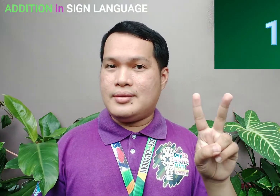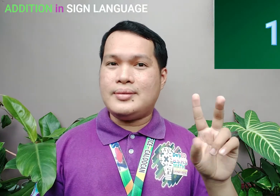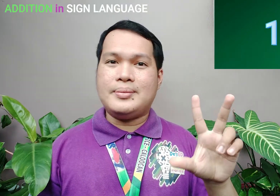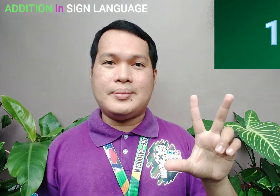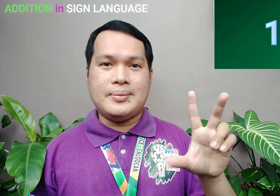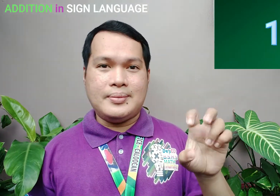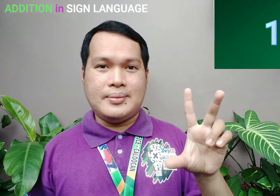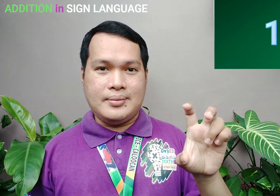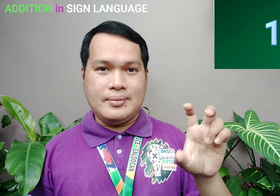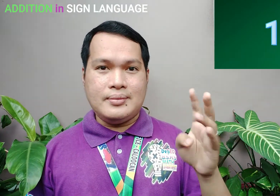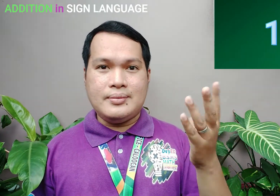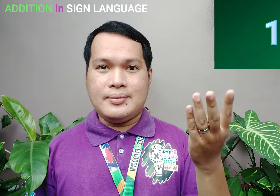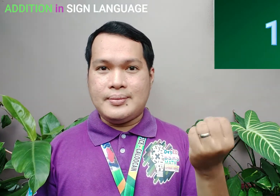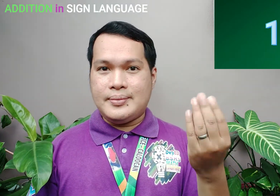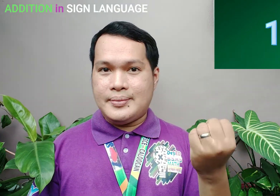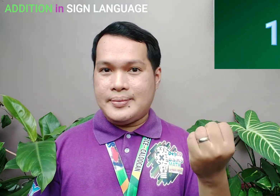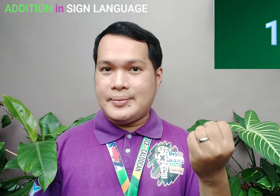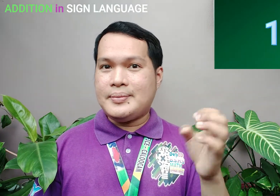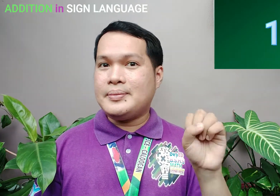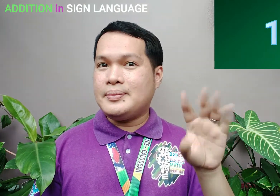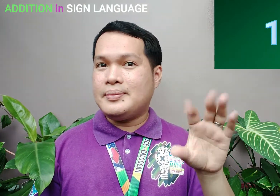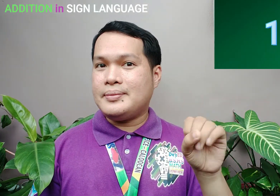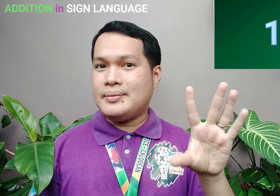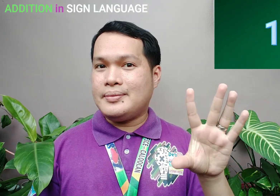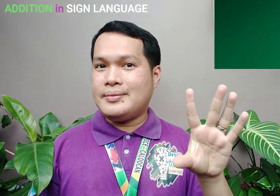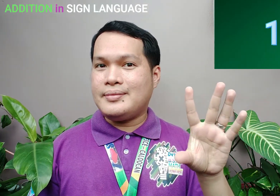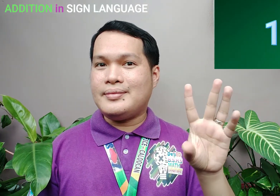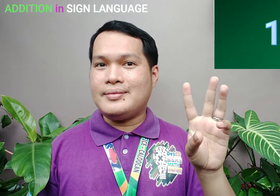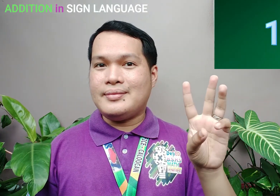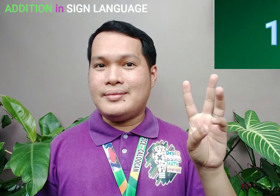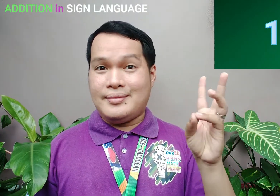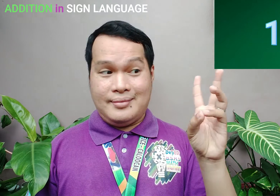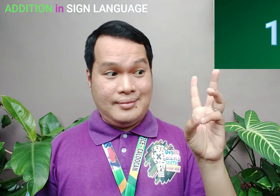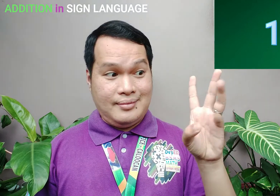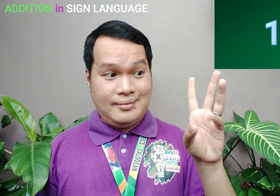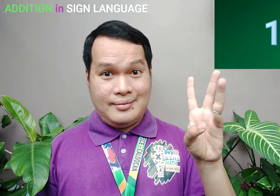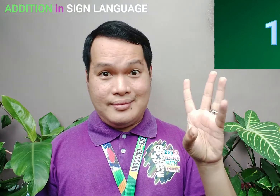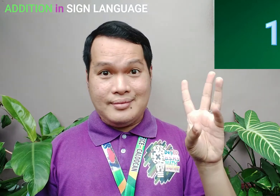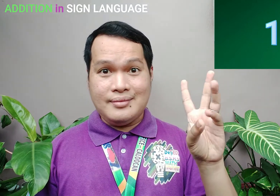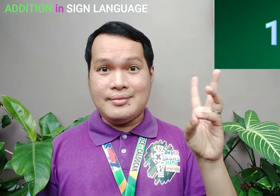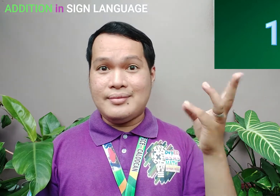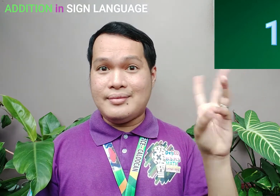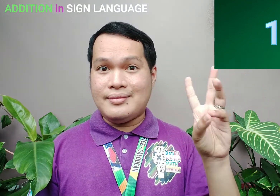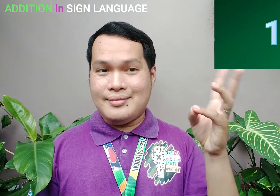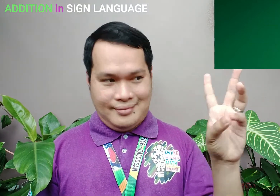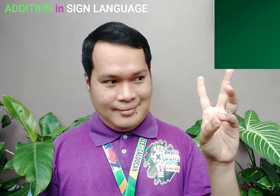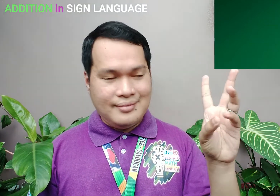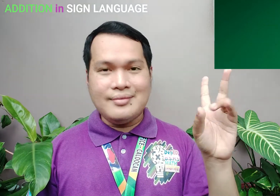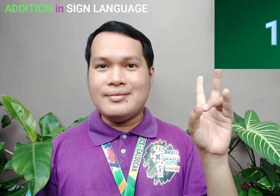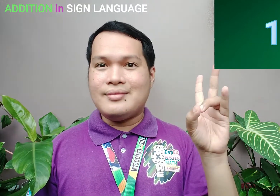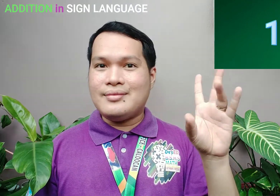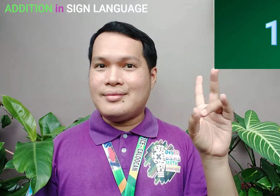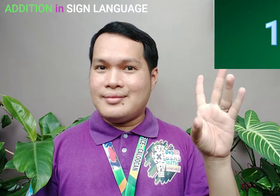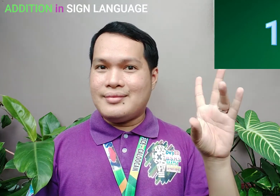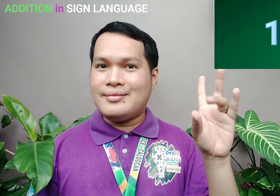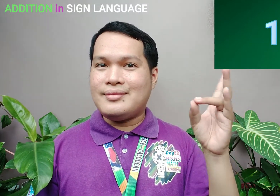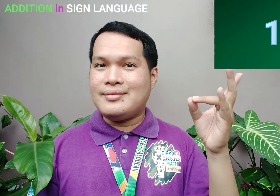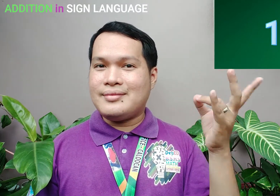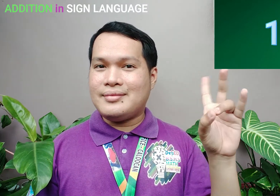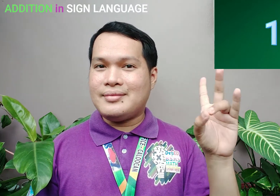13 14 15 At 16 Ay iba 17 7